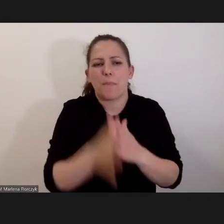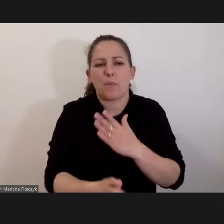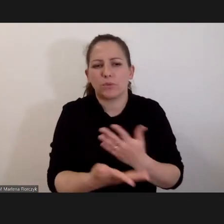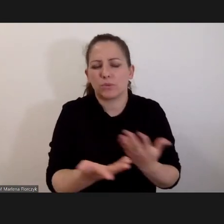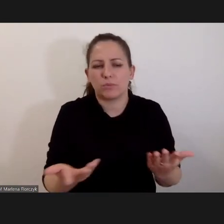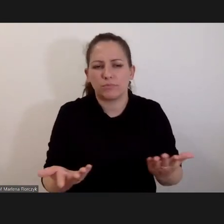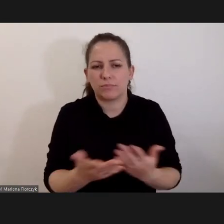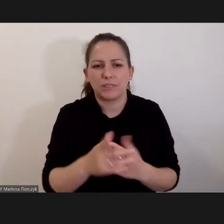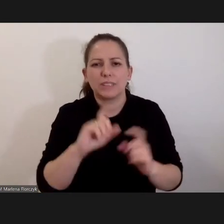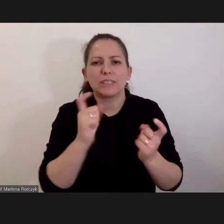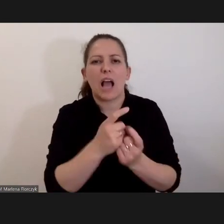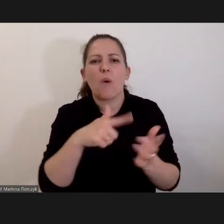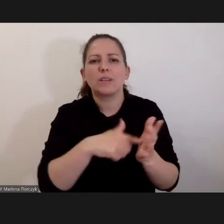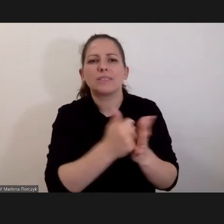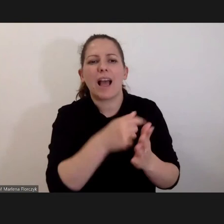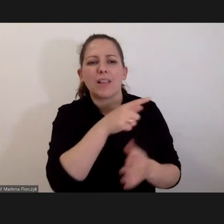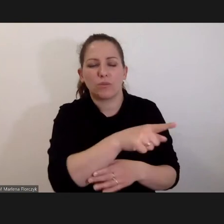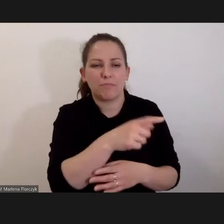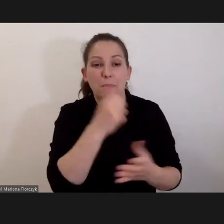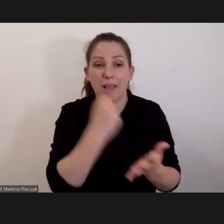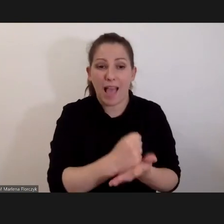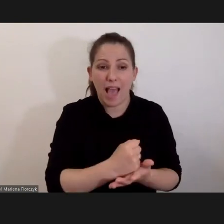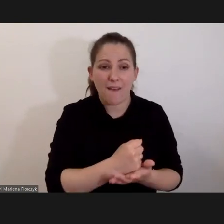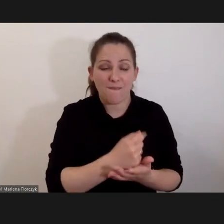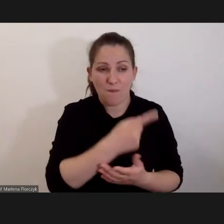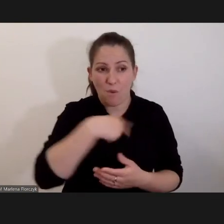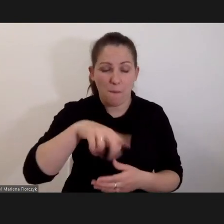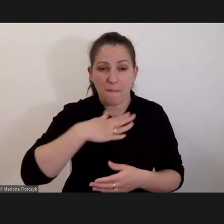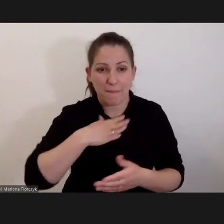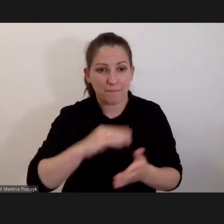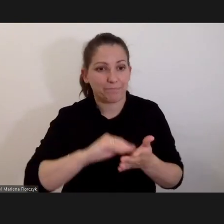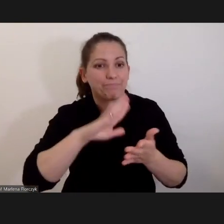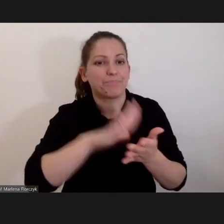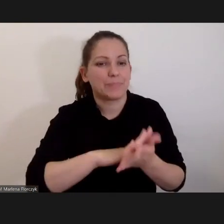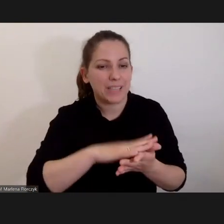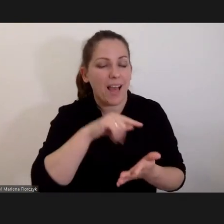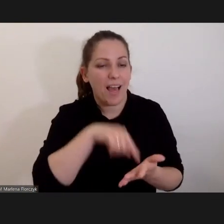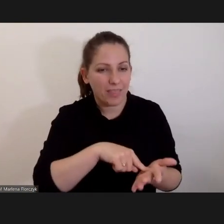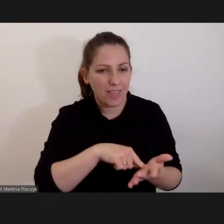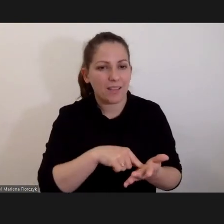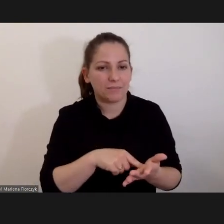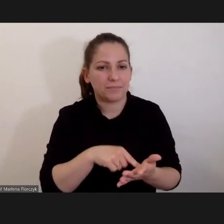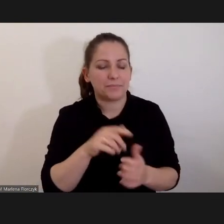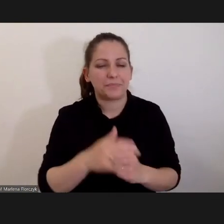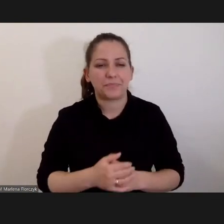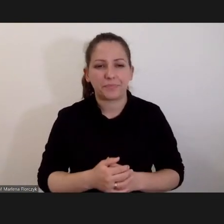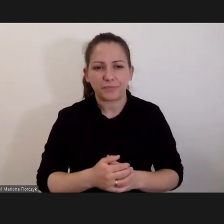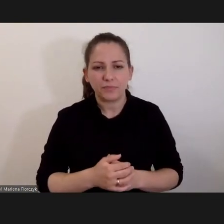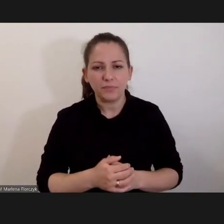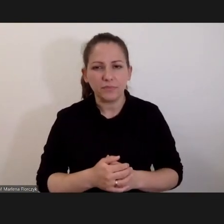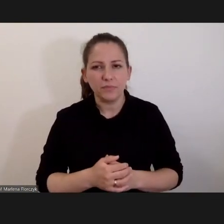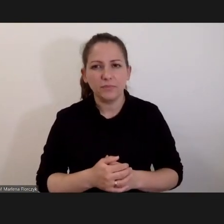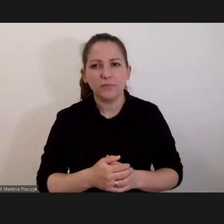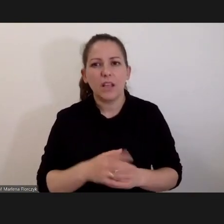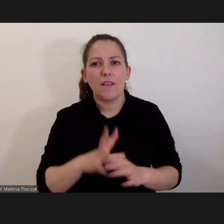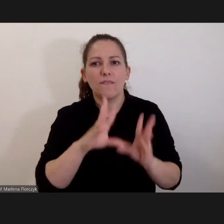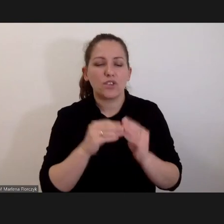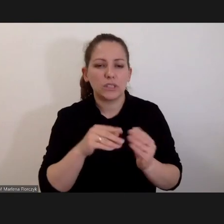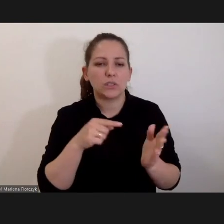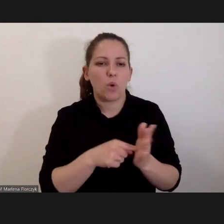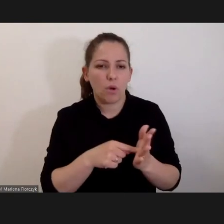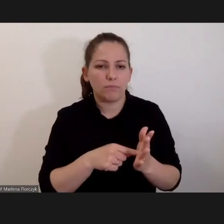statut rzymski i prawo, które mamy pisane, to są tylko pewne ramy. Wszystko